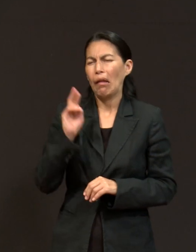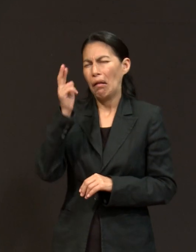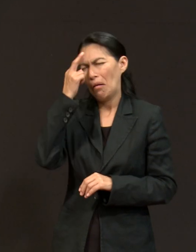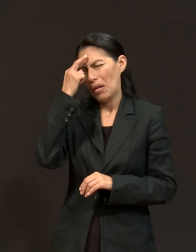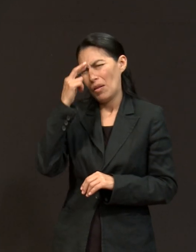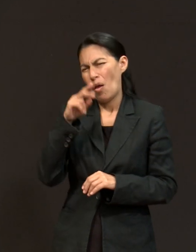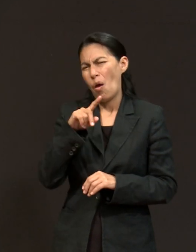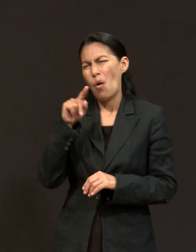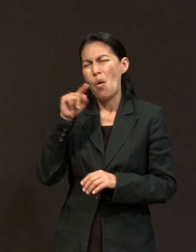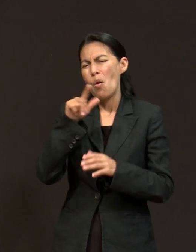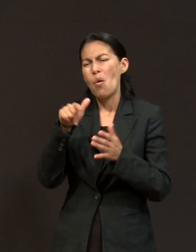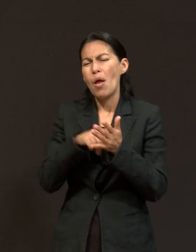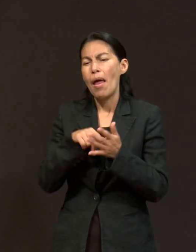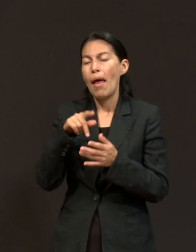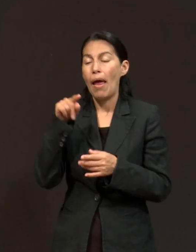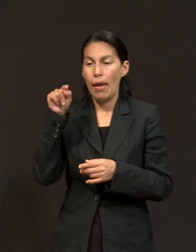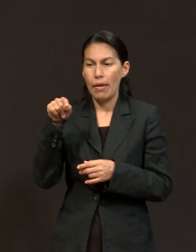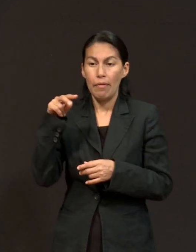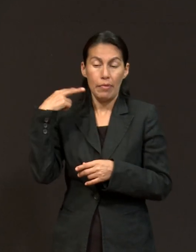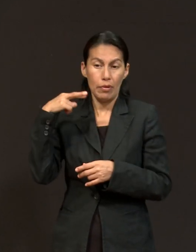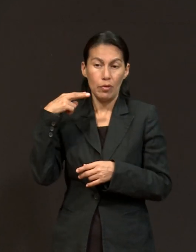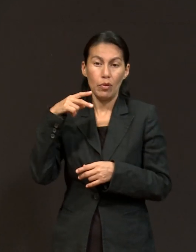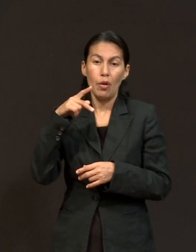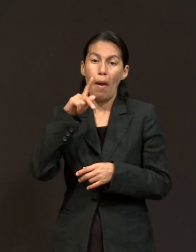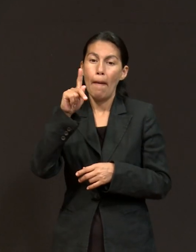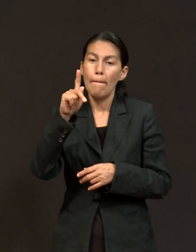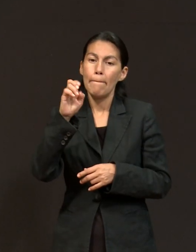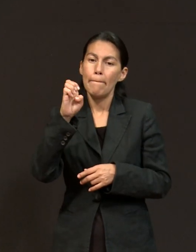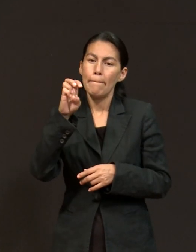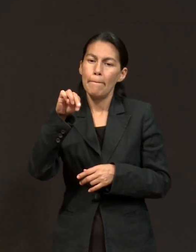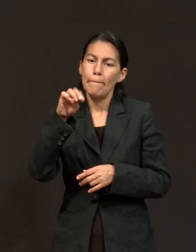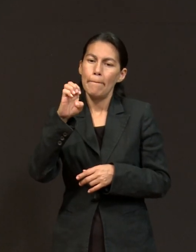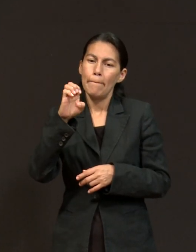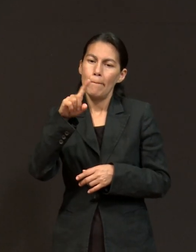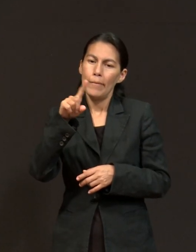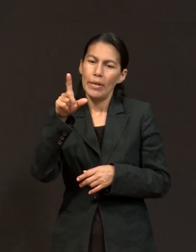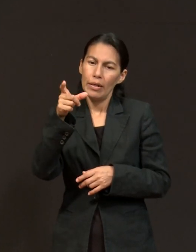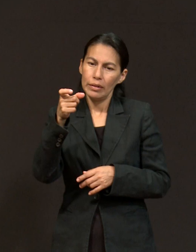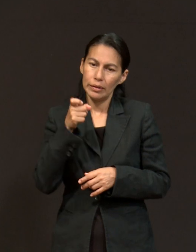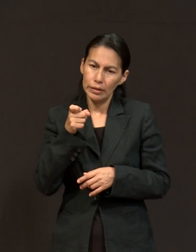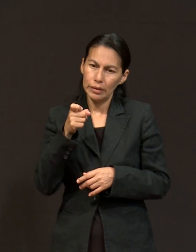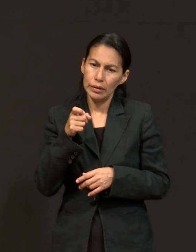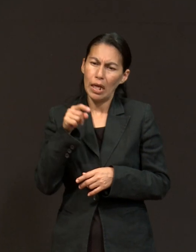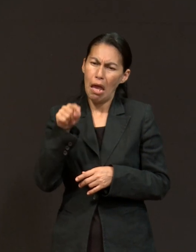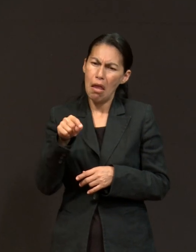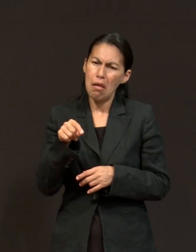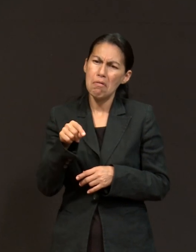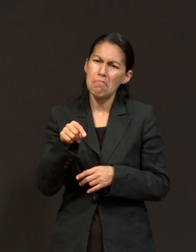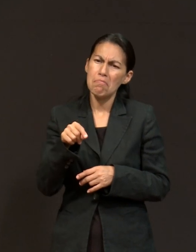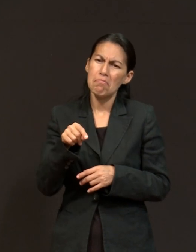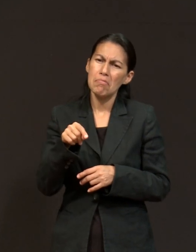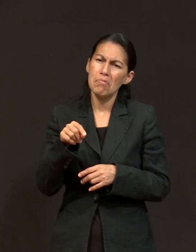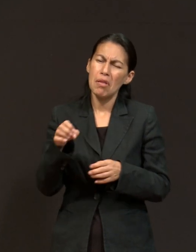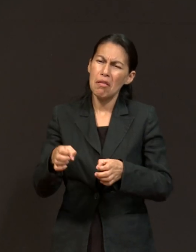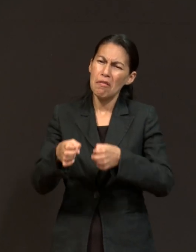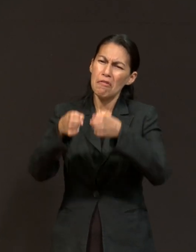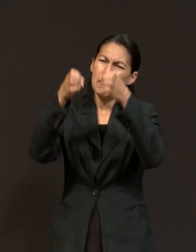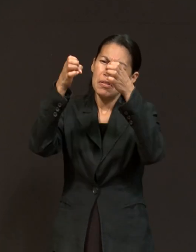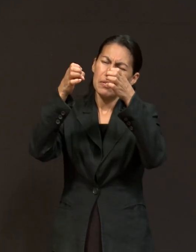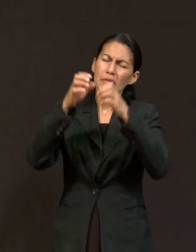persona, estaba en la torre de Pemex, ahí mismo en Veracruz, encontré a una licenciada, iba hacia el séptimo piso, y yo tenía